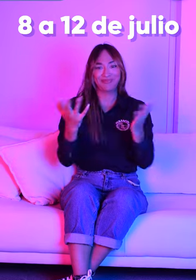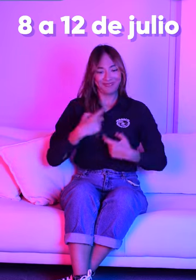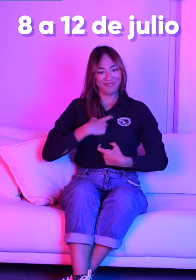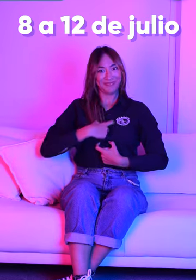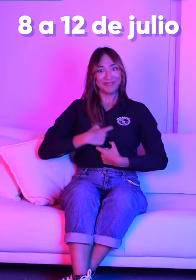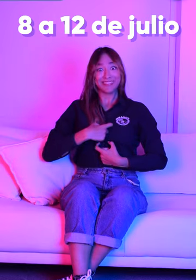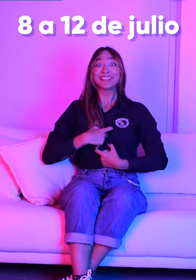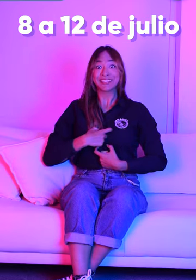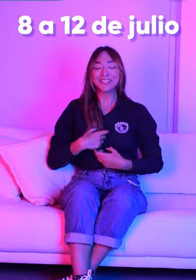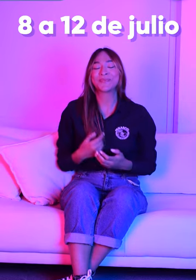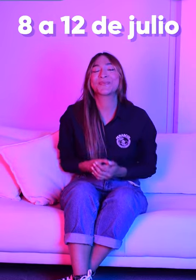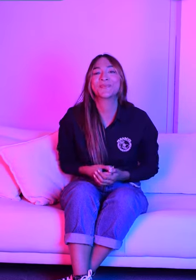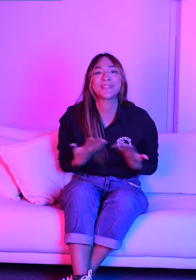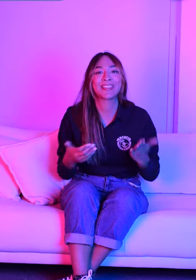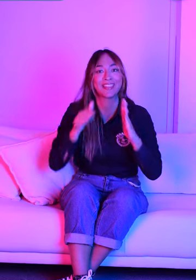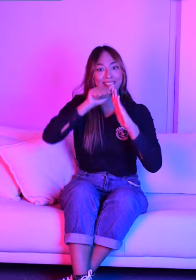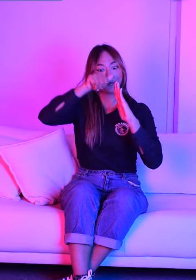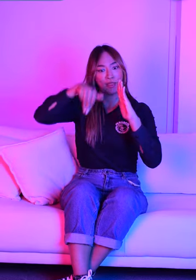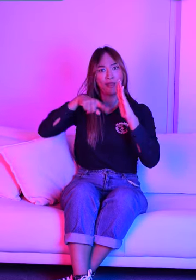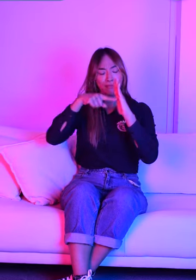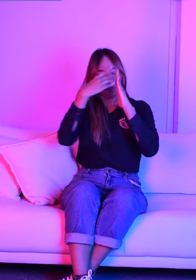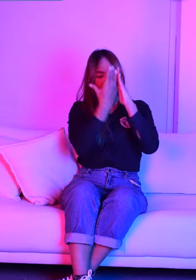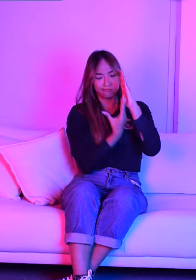En la línea de accesibilidad e inclusión.